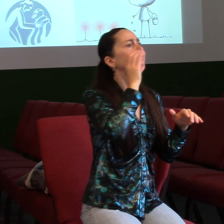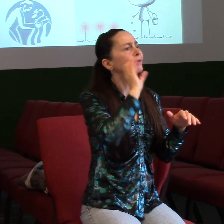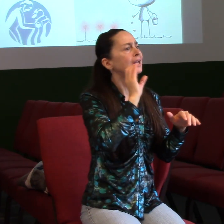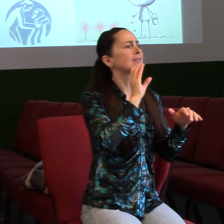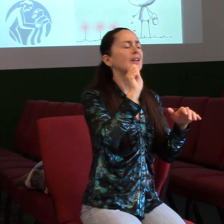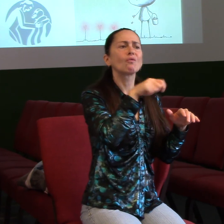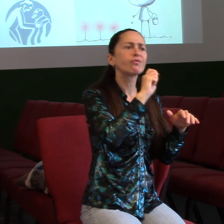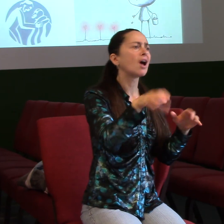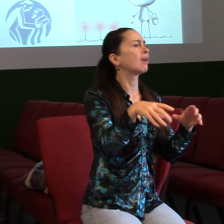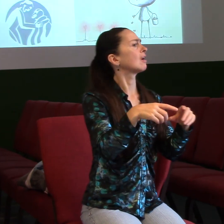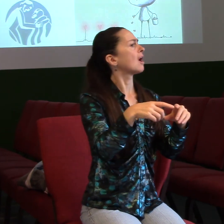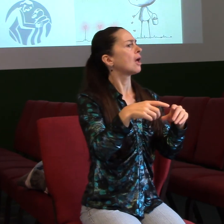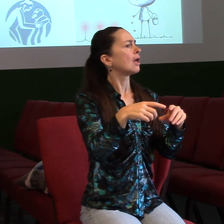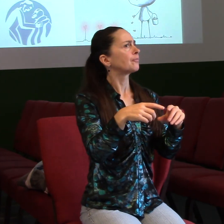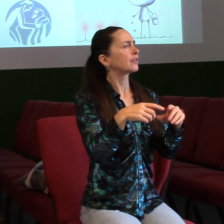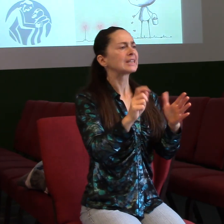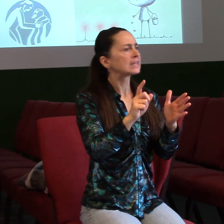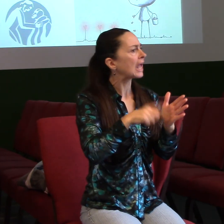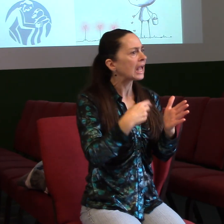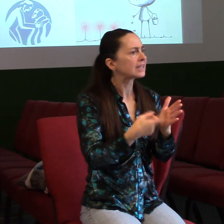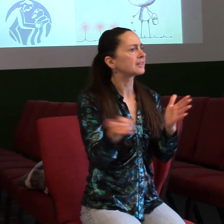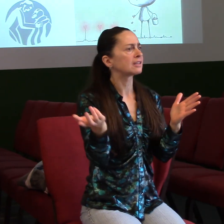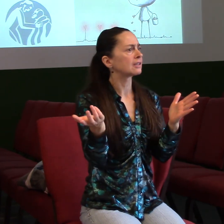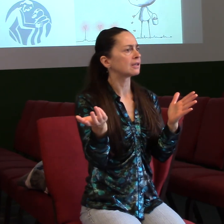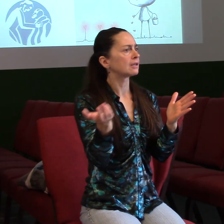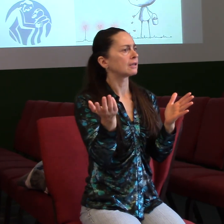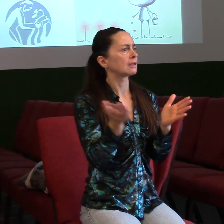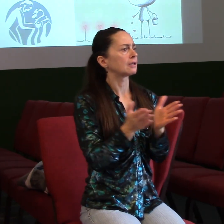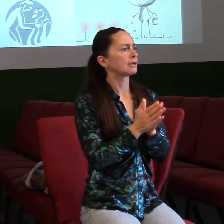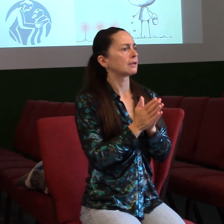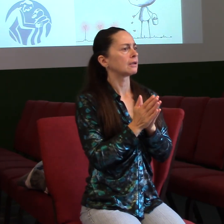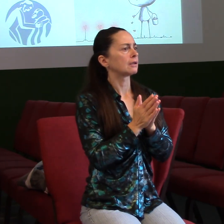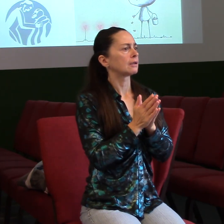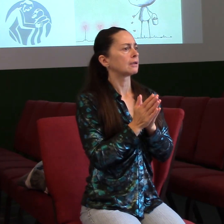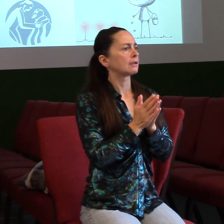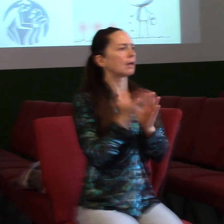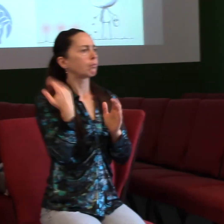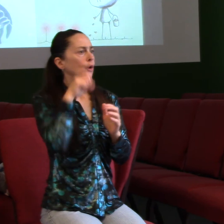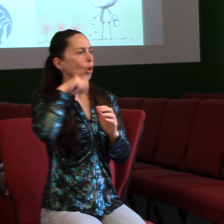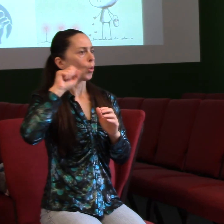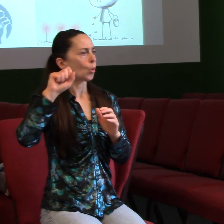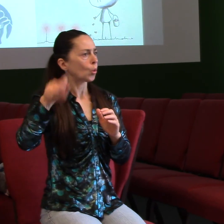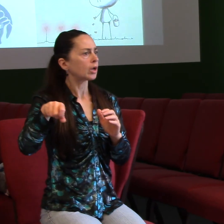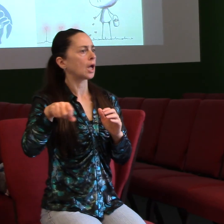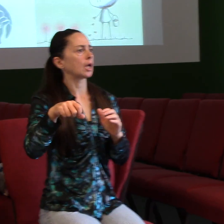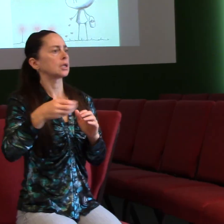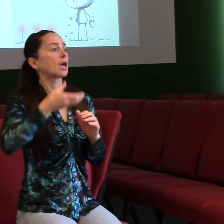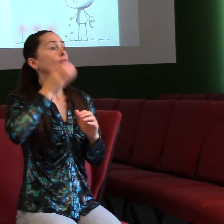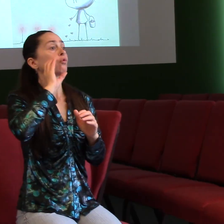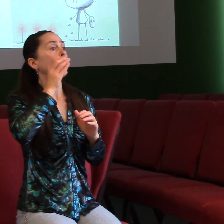Když jsme byli v Srbsku, tak jediné místo, kde tekla pitná voda v 3000 vesnici, bylo uprostřed náměstí taková